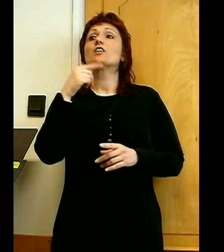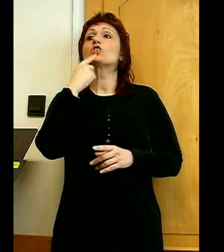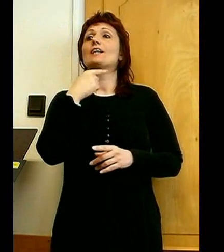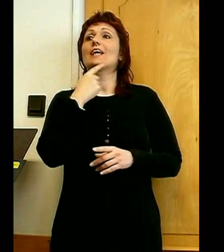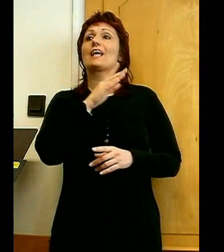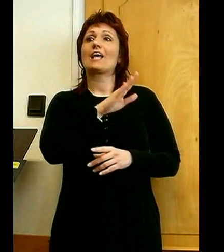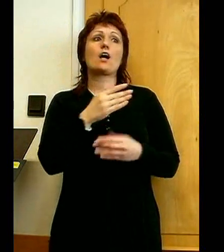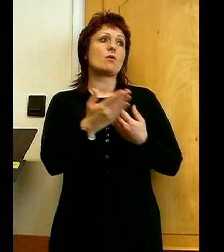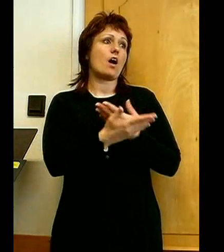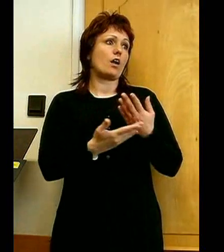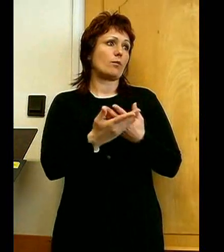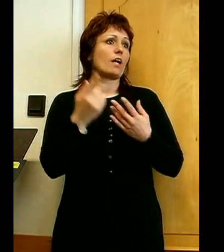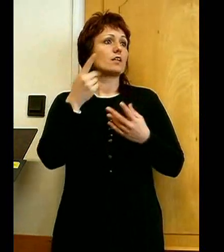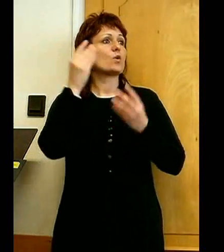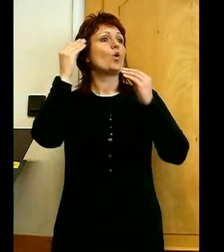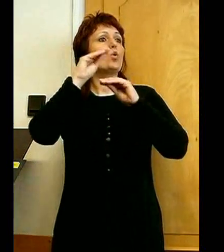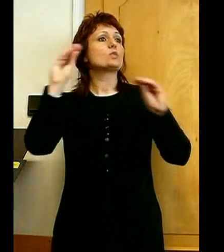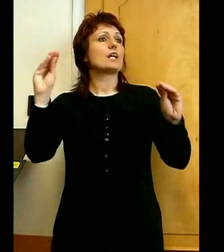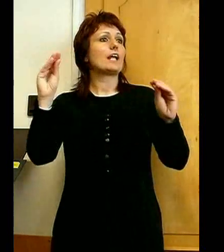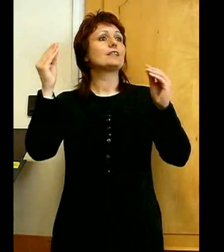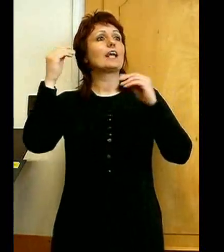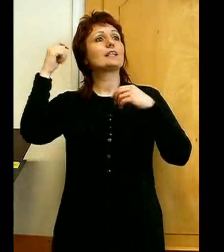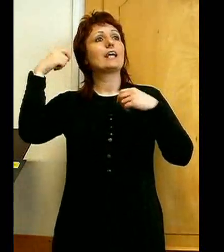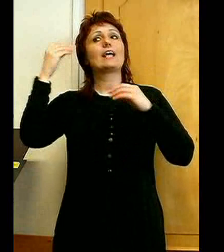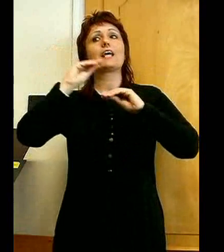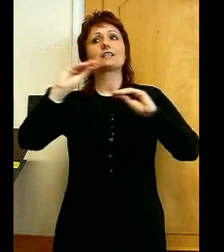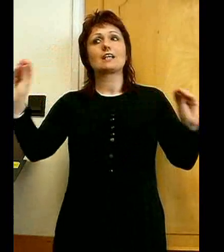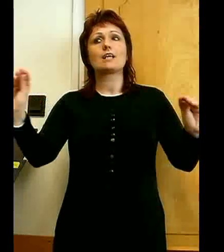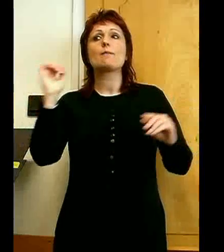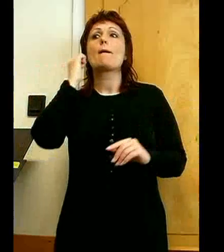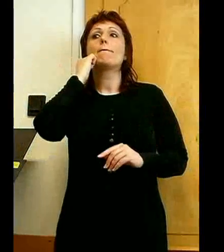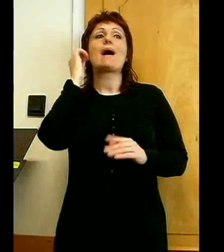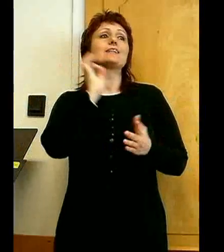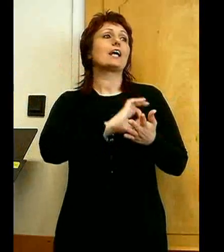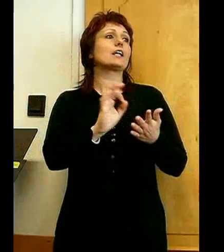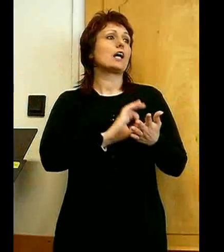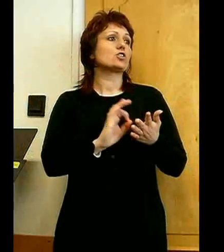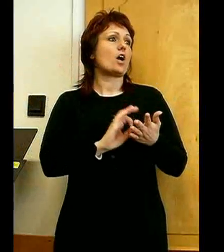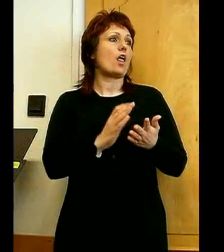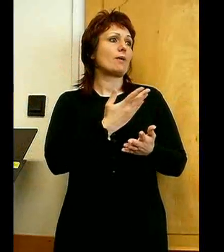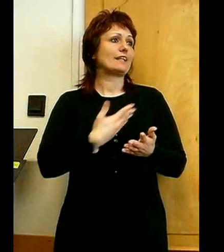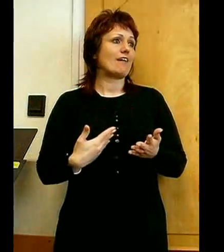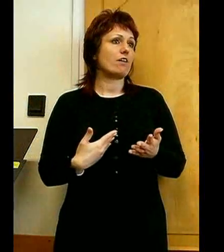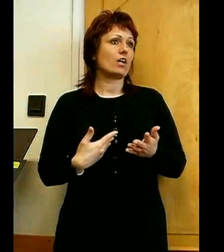alapján az ő üzenetét kérdezem néktek, A Máté írása szerinti evangélium 15. részének